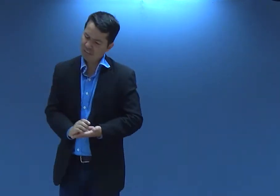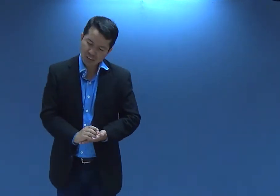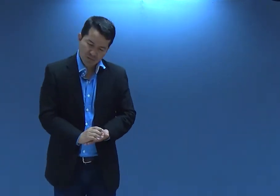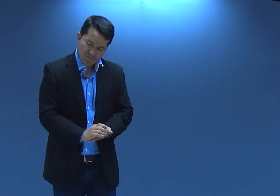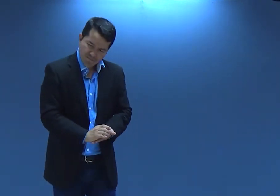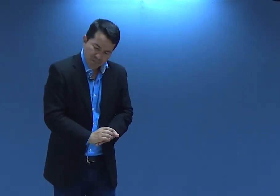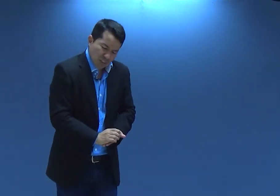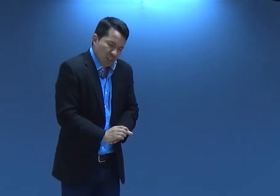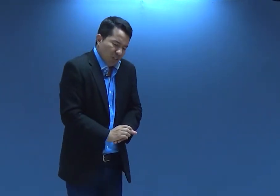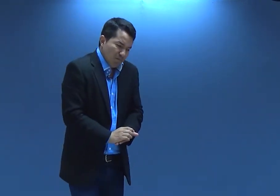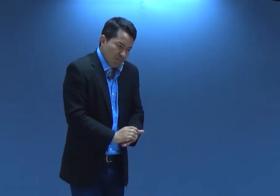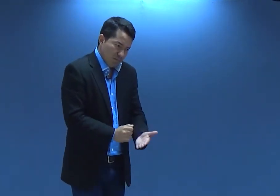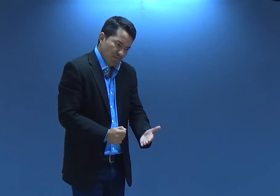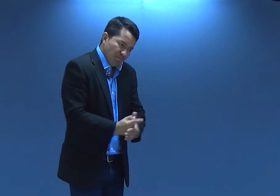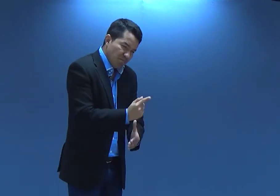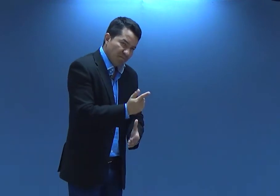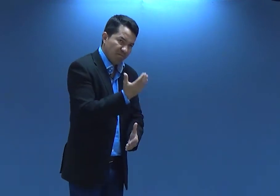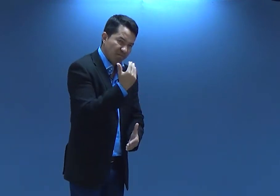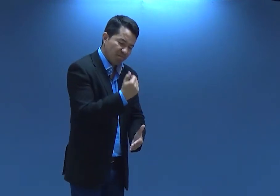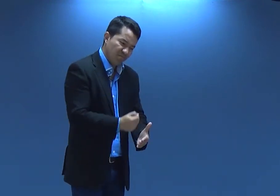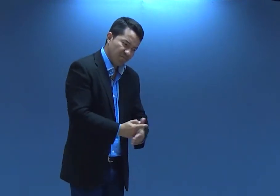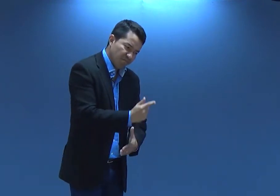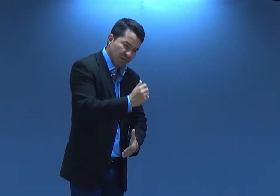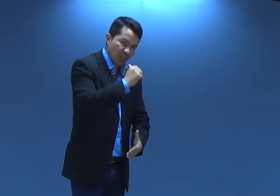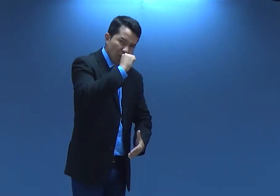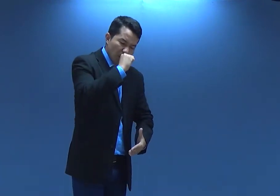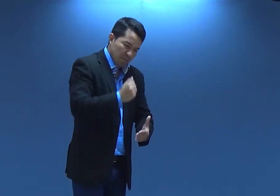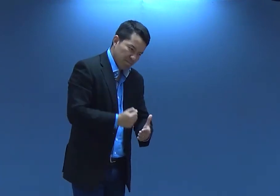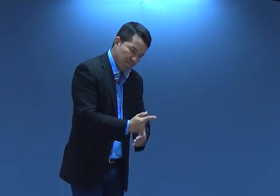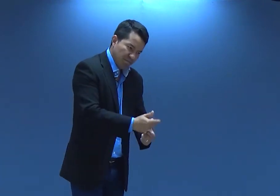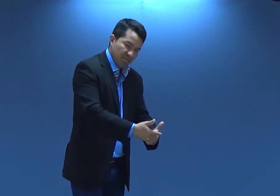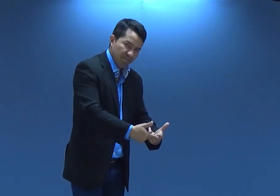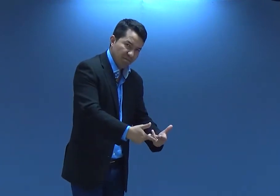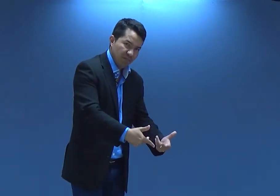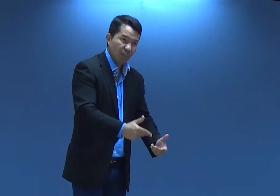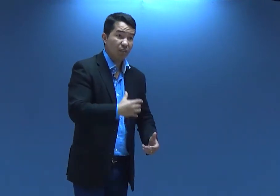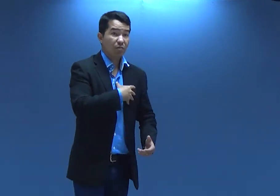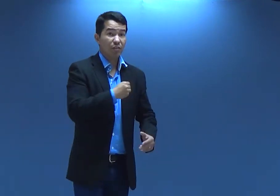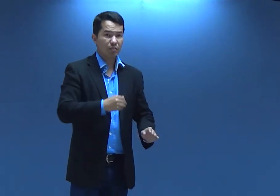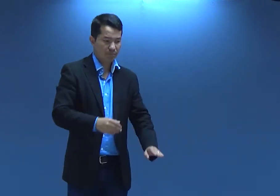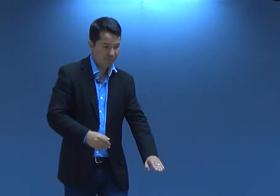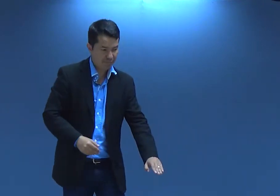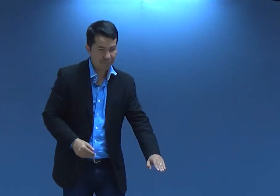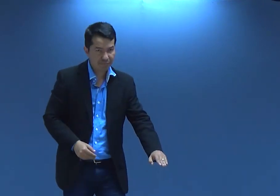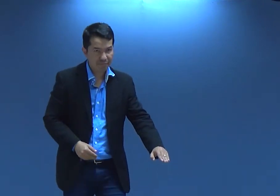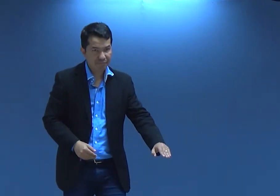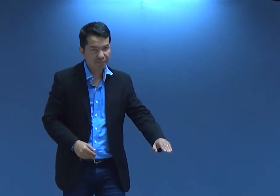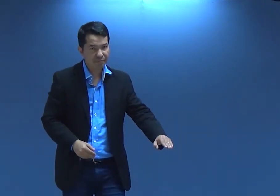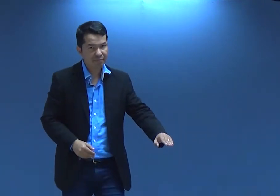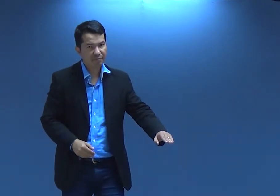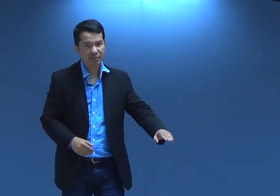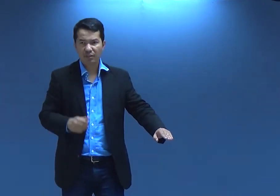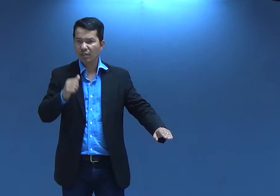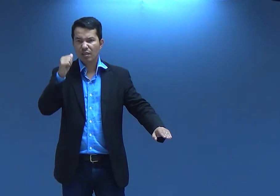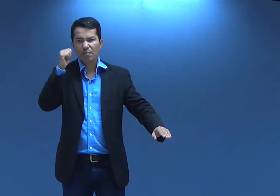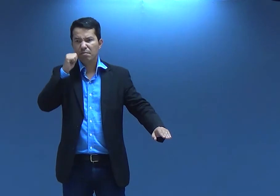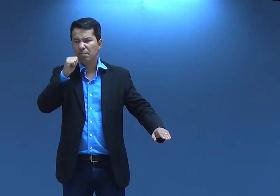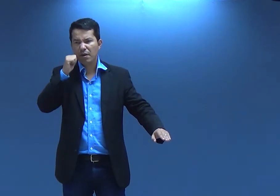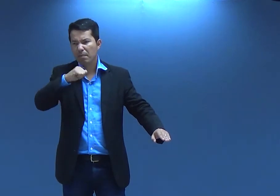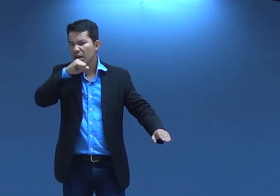Recebia o dinheiro né? Toda triste mas ia lá comprava comida pro filho né? E o filho foi crescendo